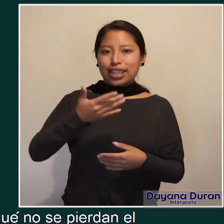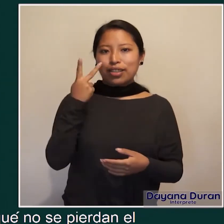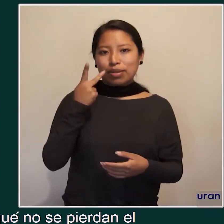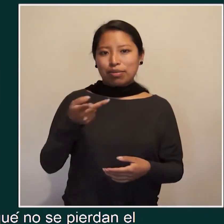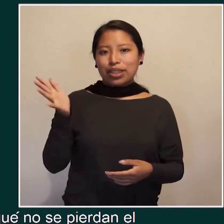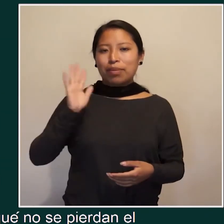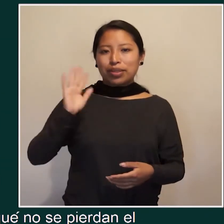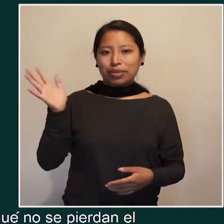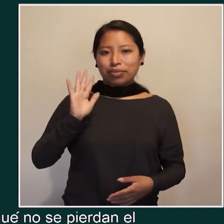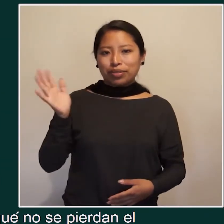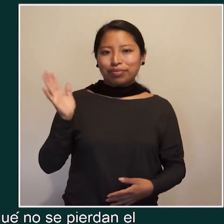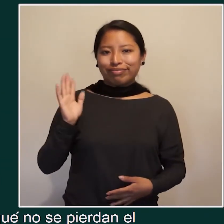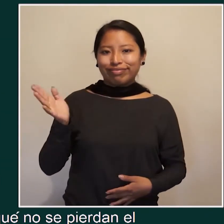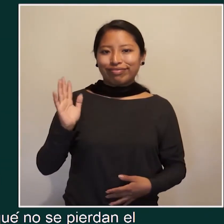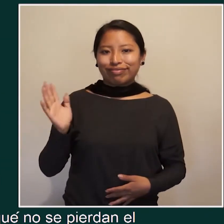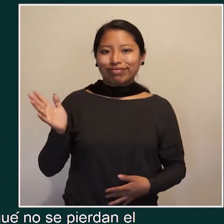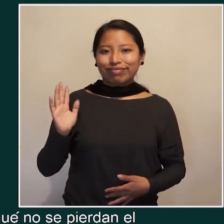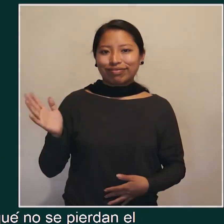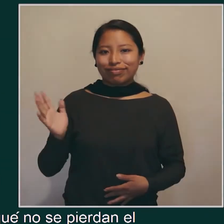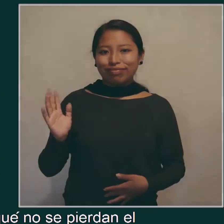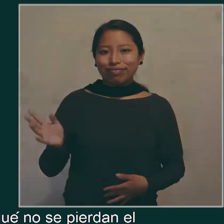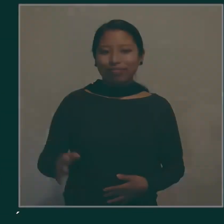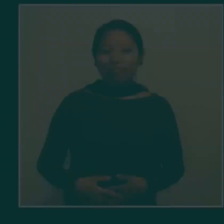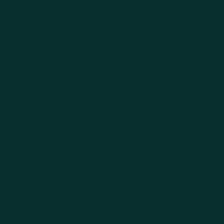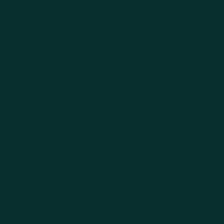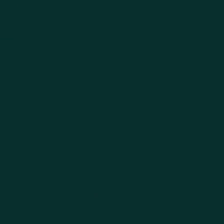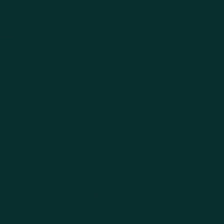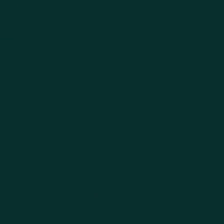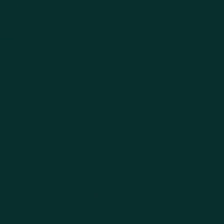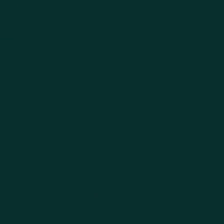el siguiente programa. ¡Hasta la próxima! ¡Hasta la próxima!